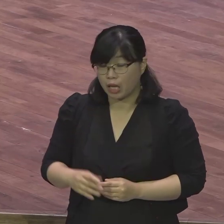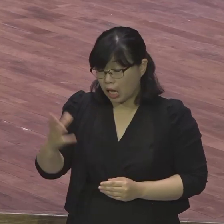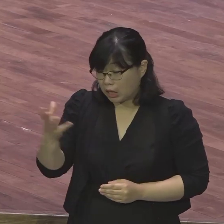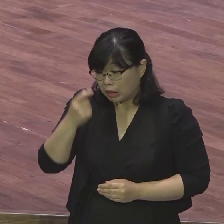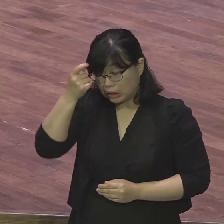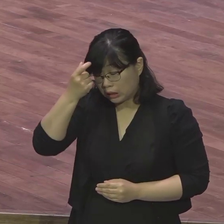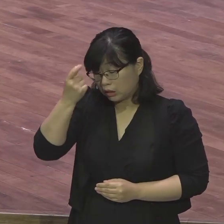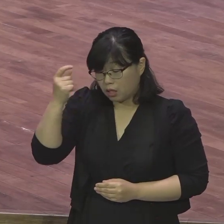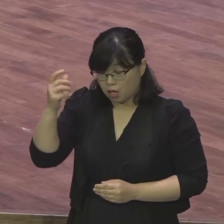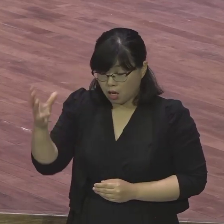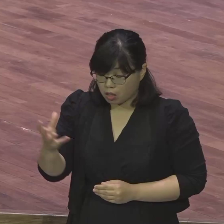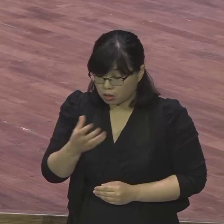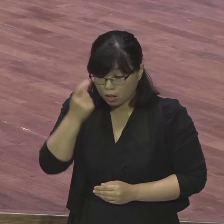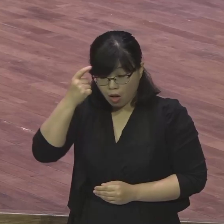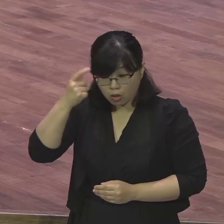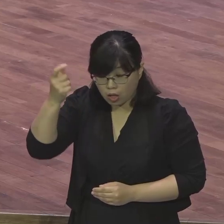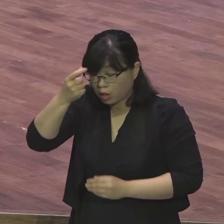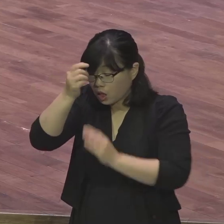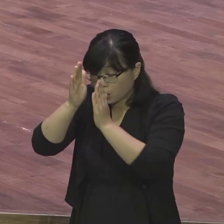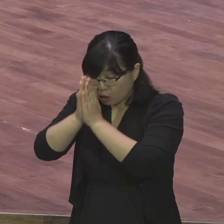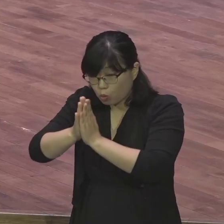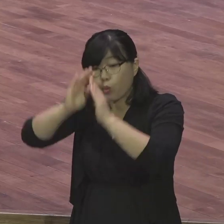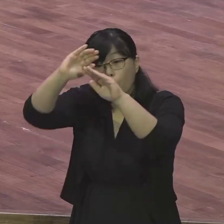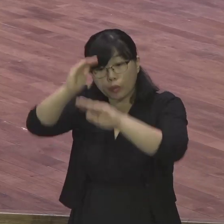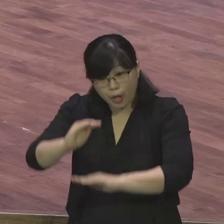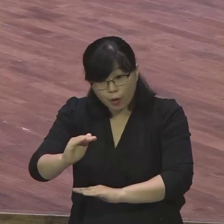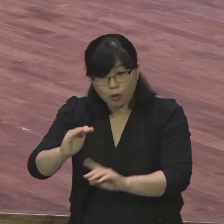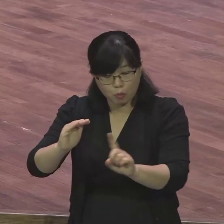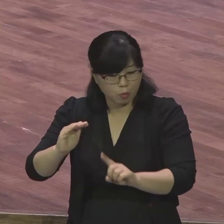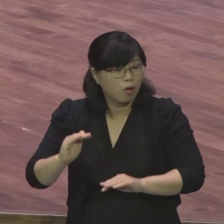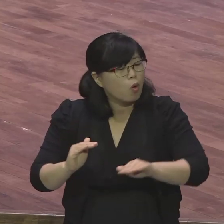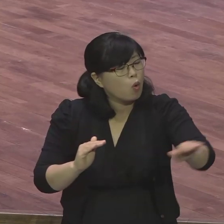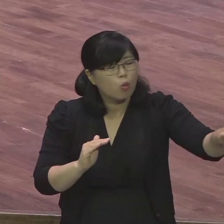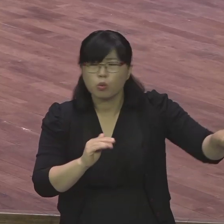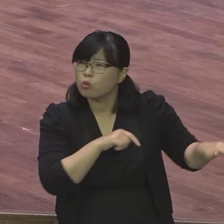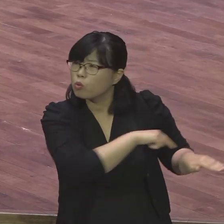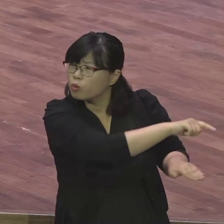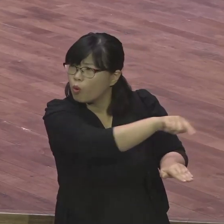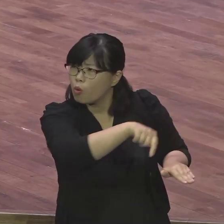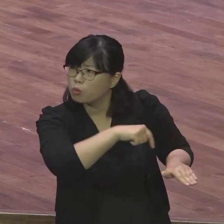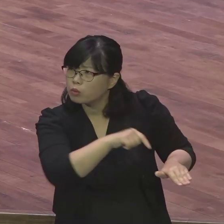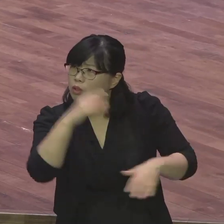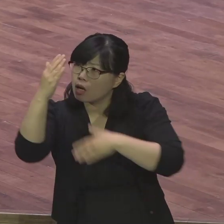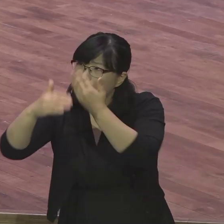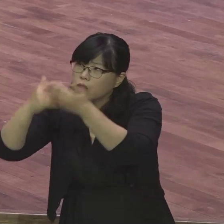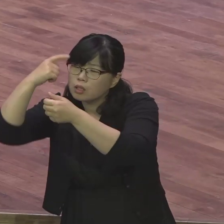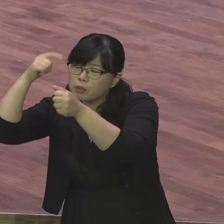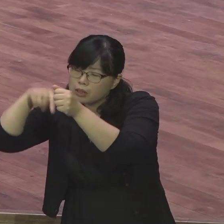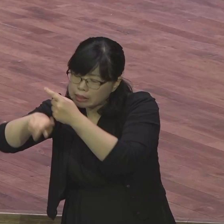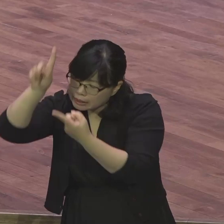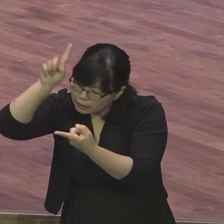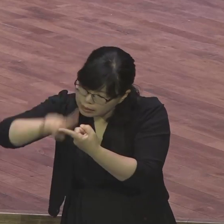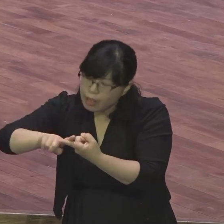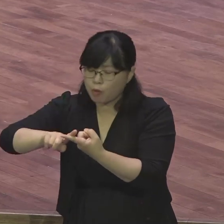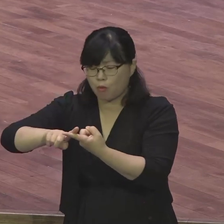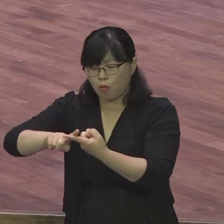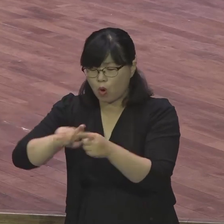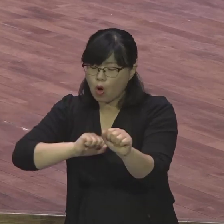뜻을 이루는 데 쓰임 받도록 강구하고 도우고 계신다 그 말이에요 성령이 그걸 도우시지